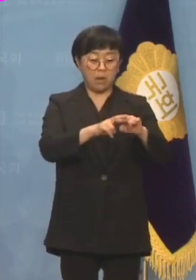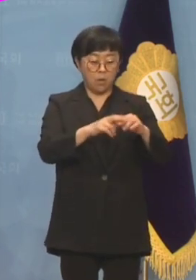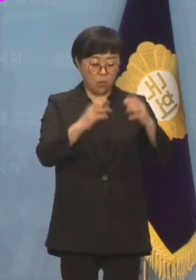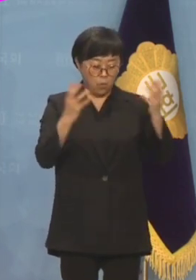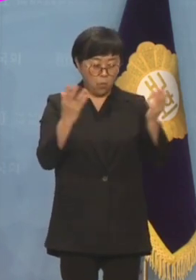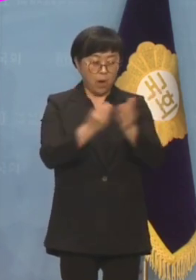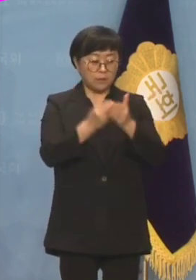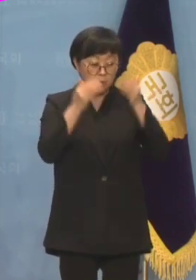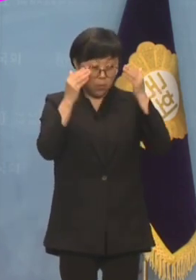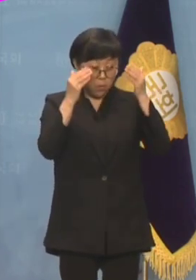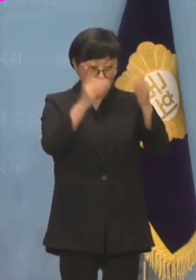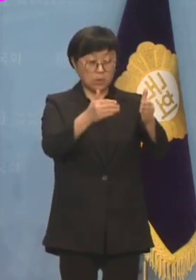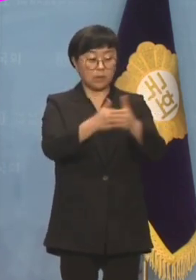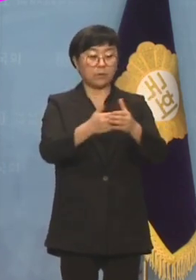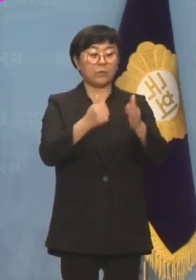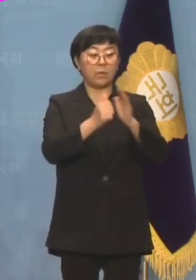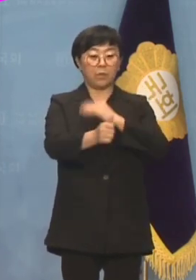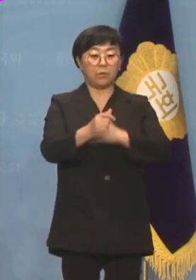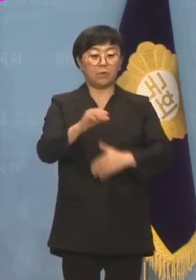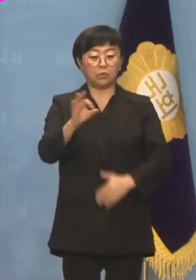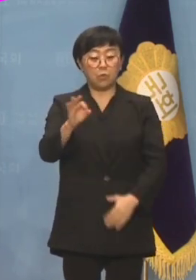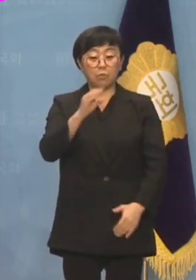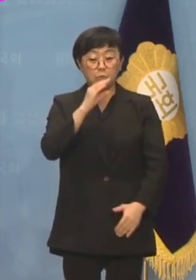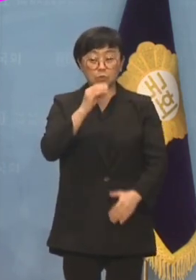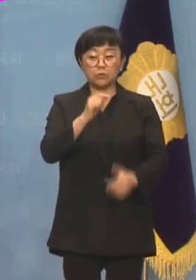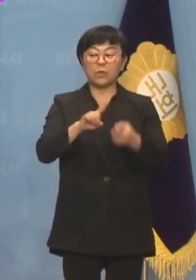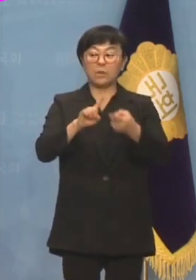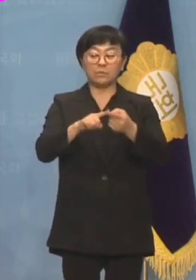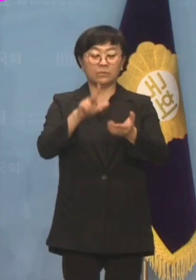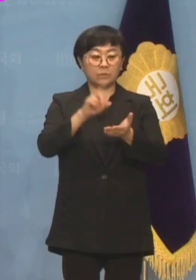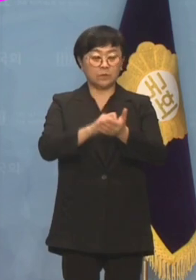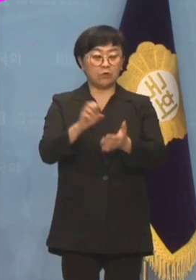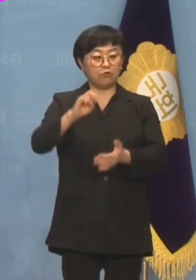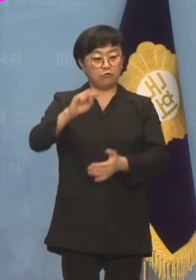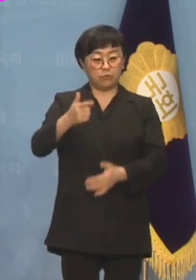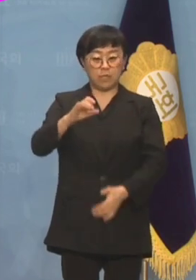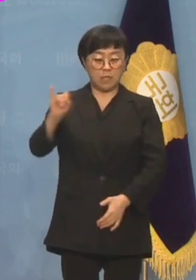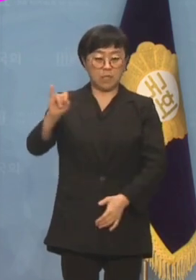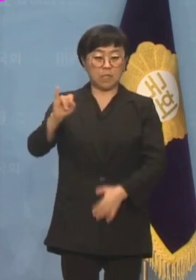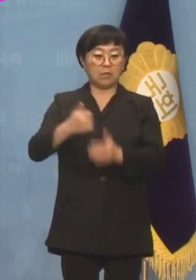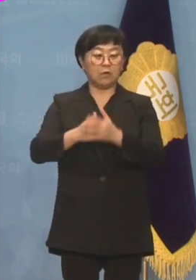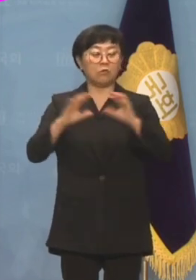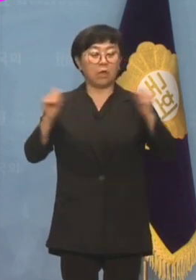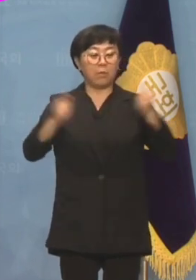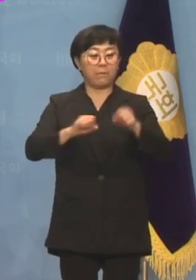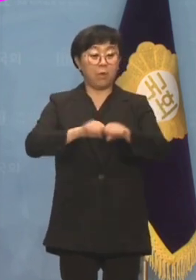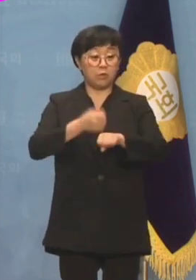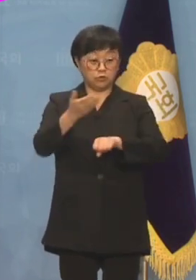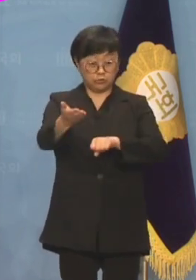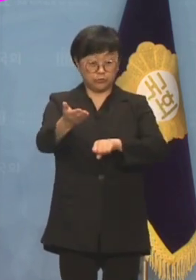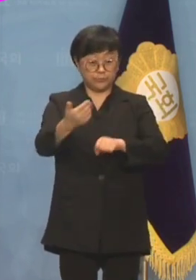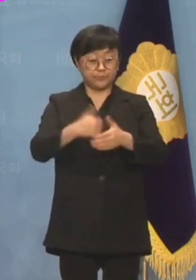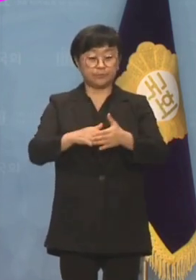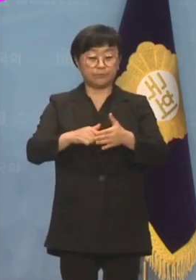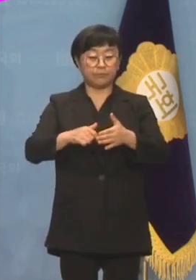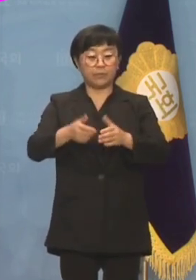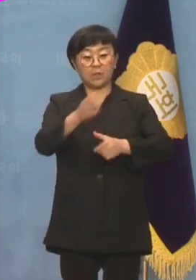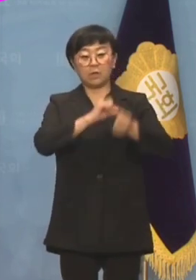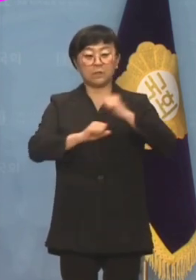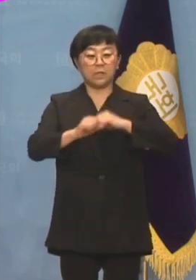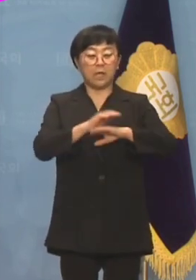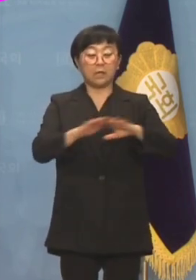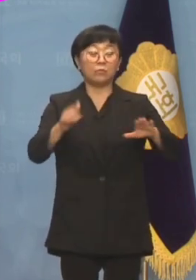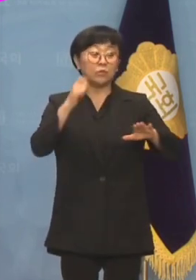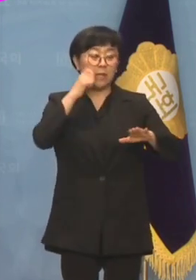모습을 보인 당대표로서 돈본트 사건에서 윤관석, 이성만 의원을 징계합여하는 등 적극